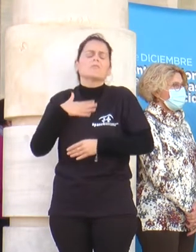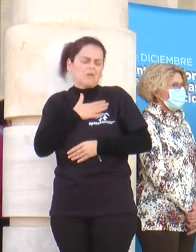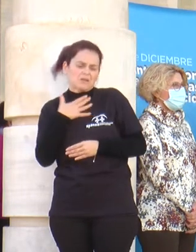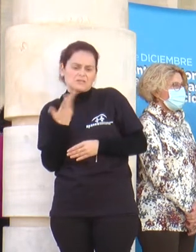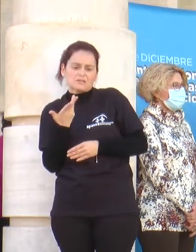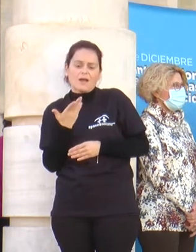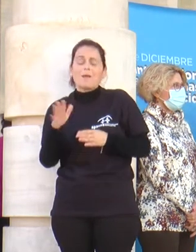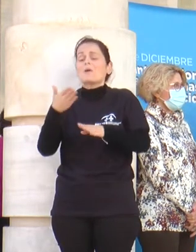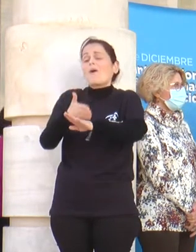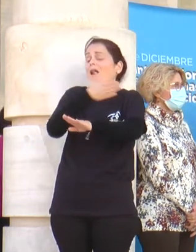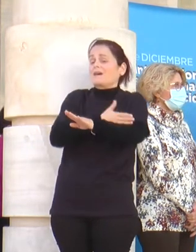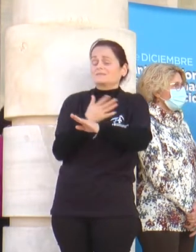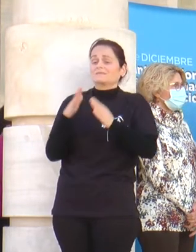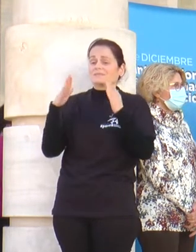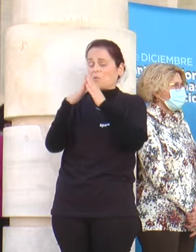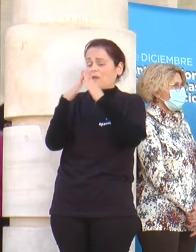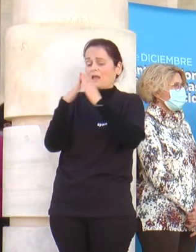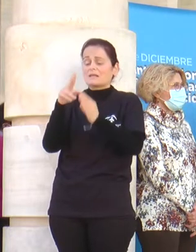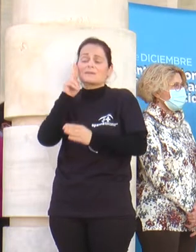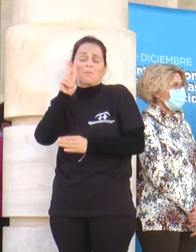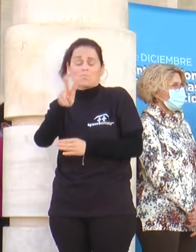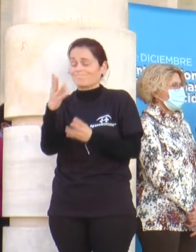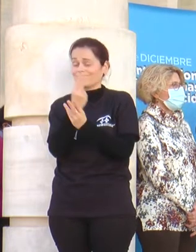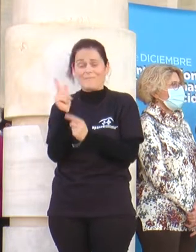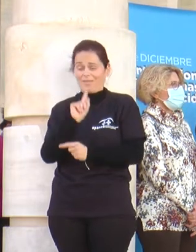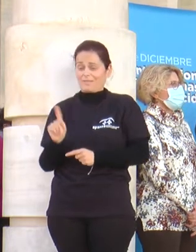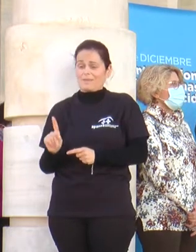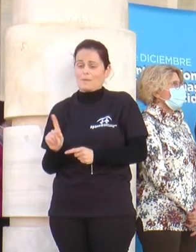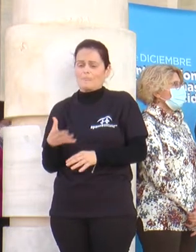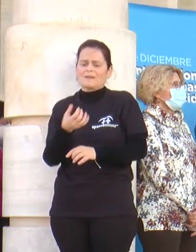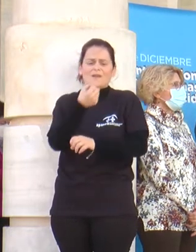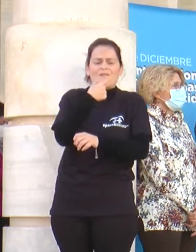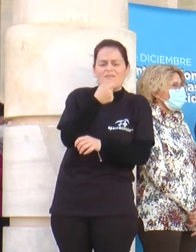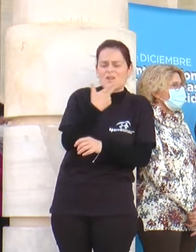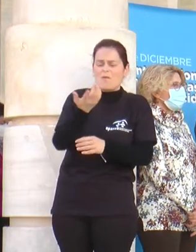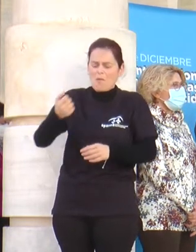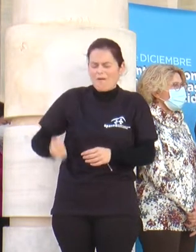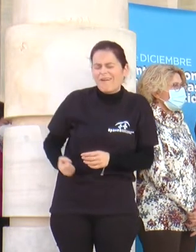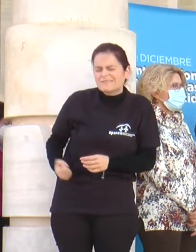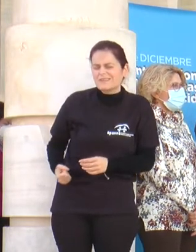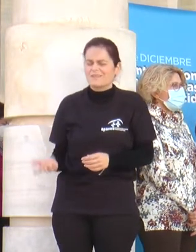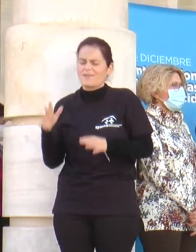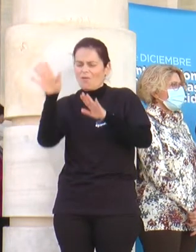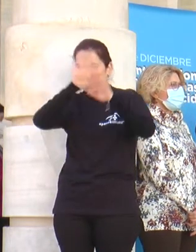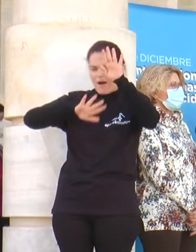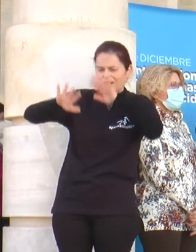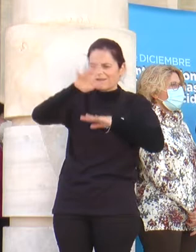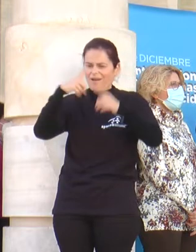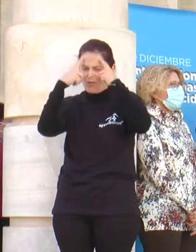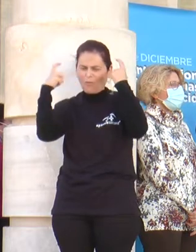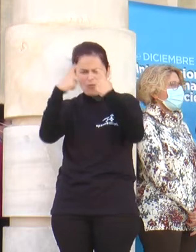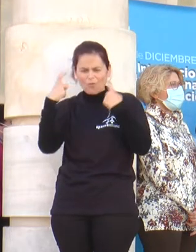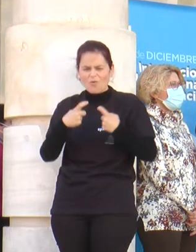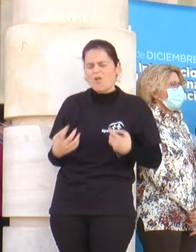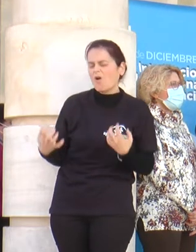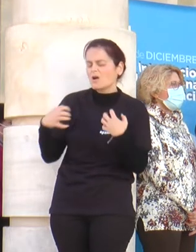Nadie me ve en mi casa antes de tomar la medicación. He ceñido, mareado, con dolor de cuerpo, mal dormido,